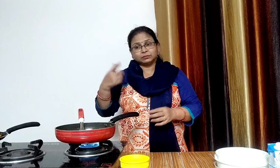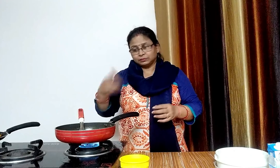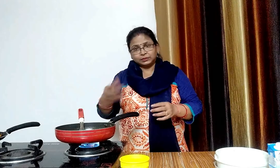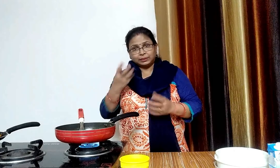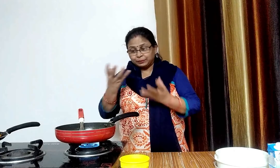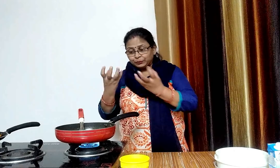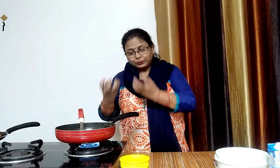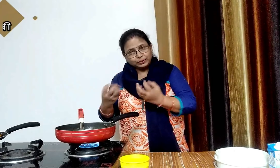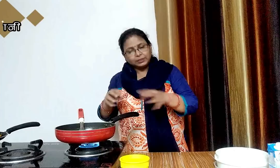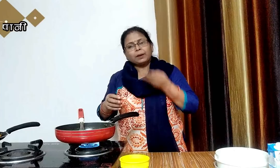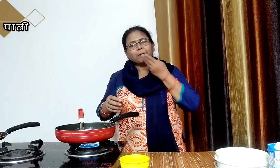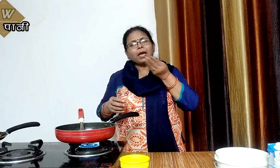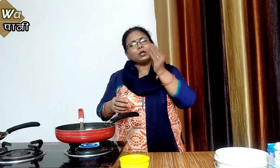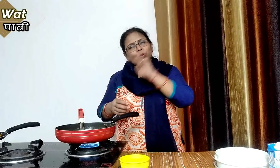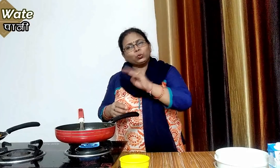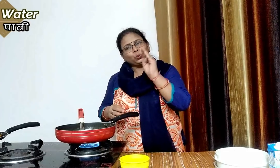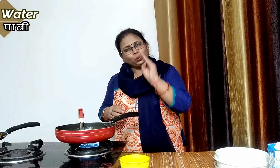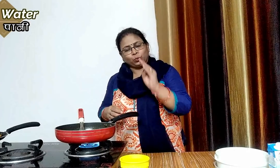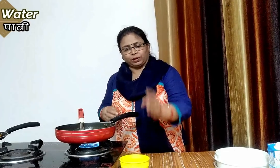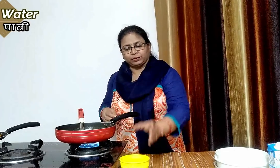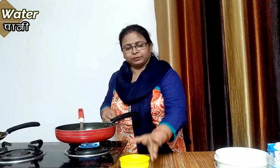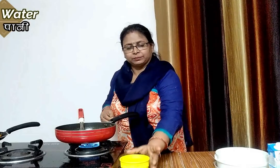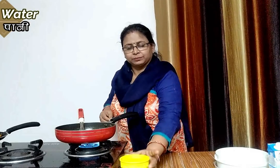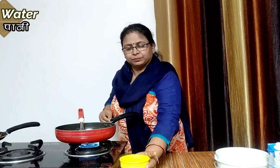टमाटर भून गया है अब इसमें थोड़ा सा पानी और डालेंगे